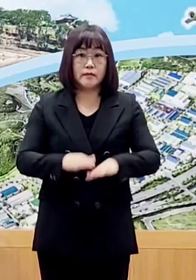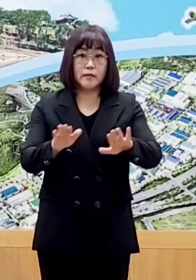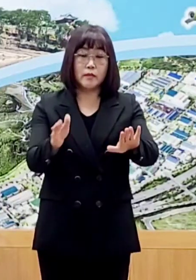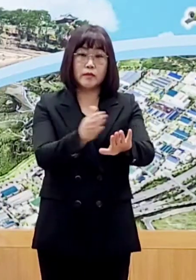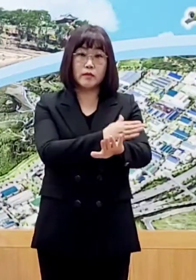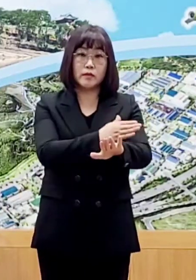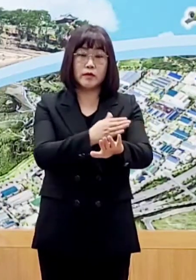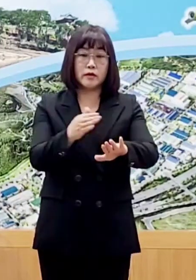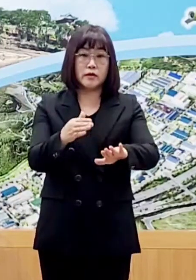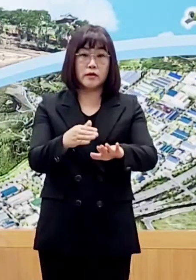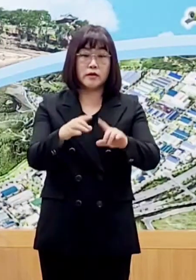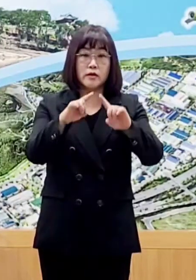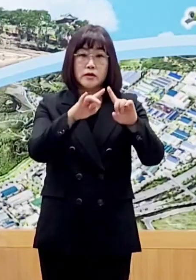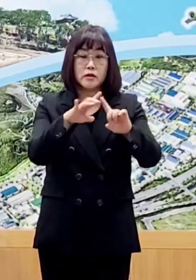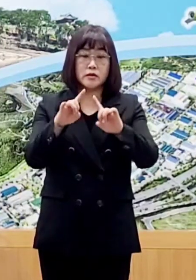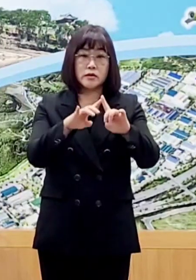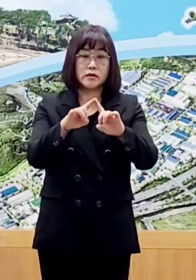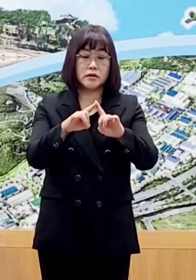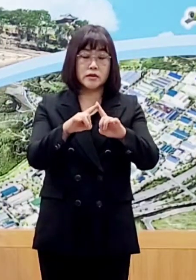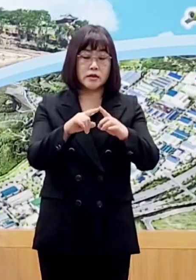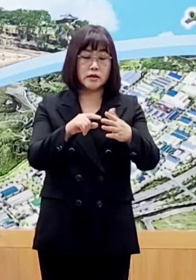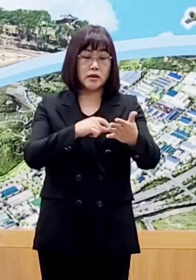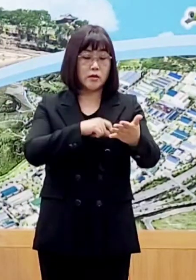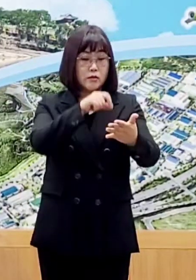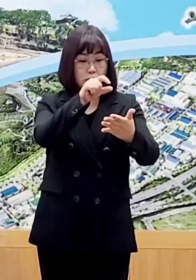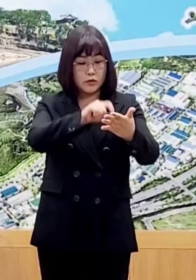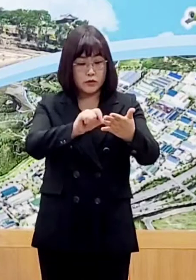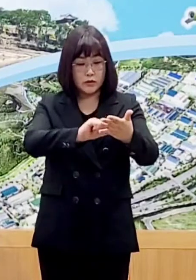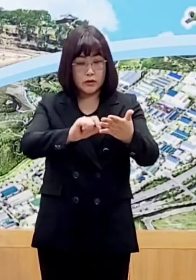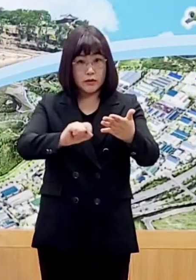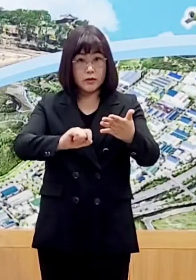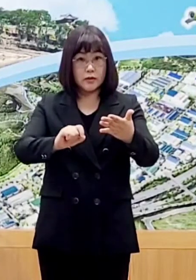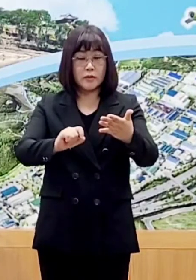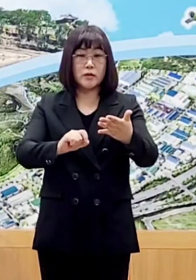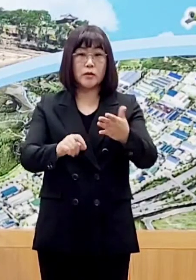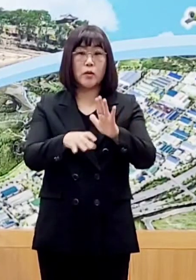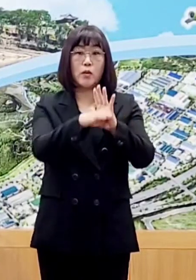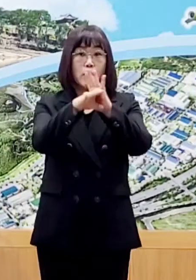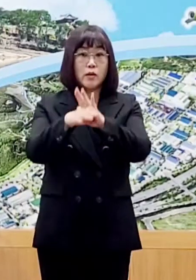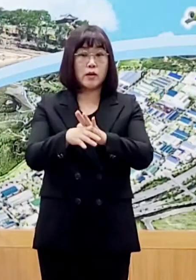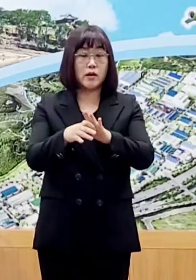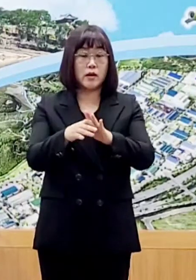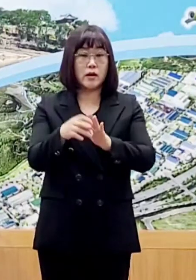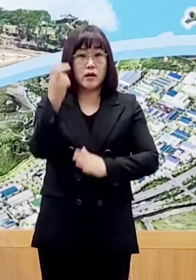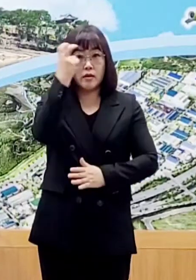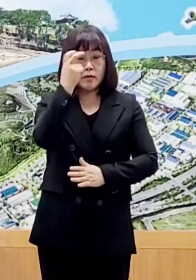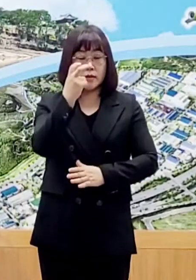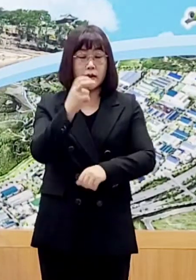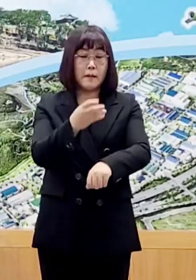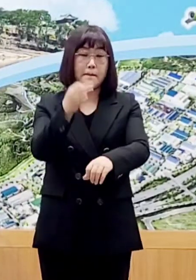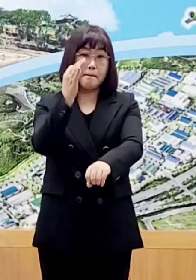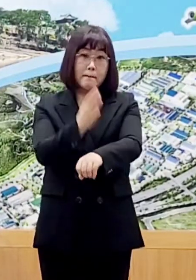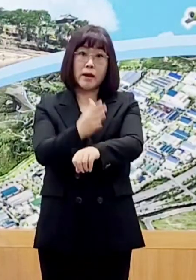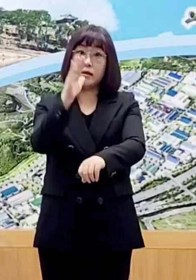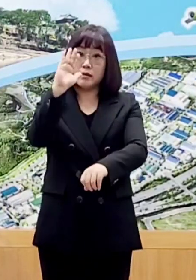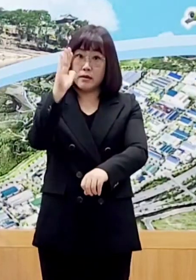오늘부터 전자문진표 작성으로 편리한 코로나19 진단검사가 가능합니다.